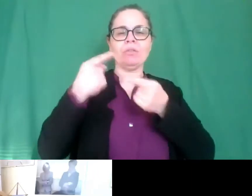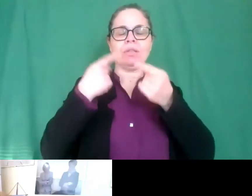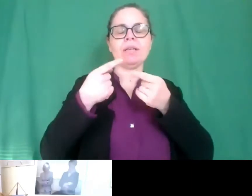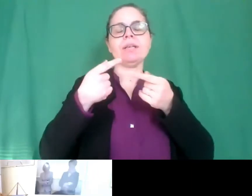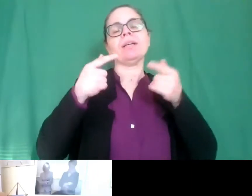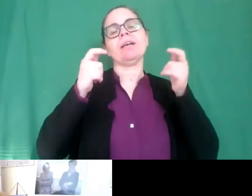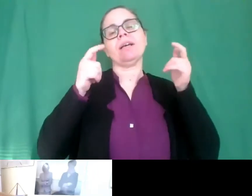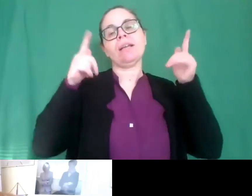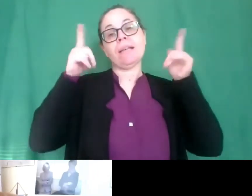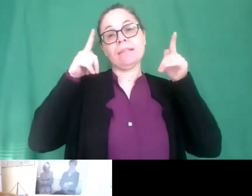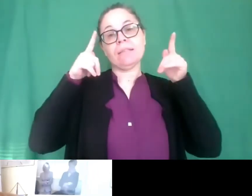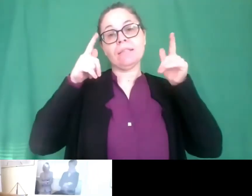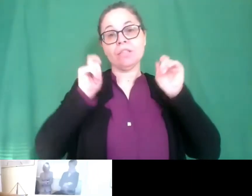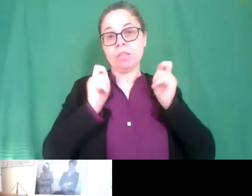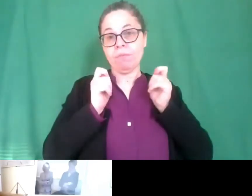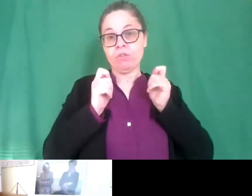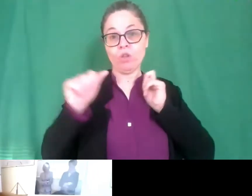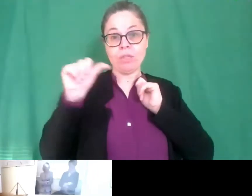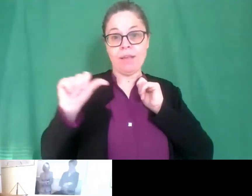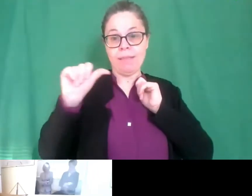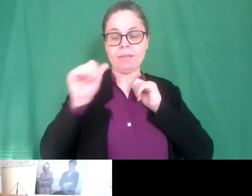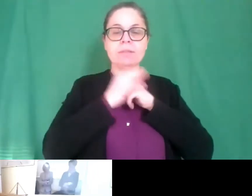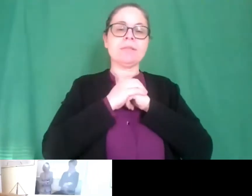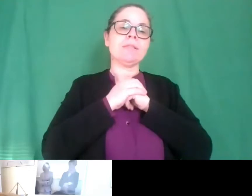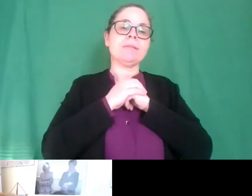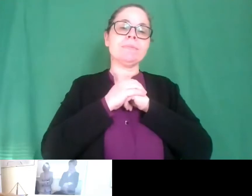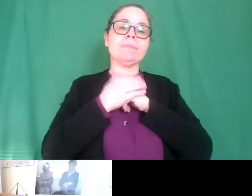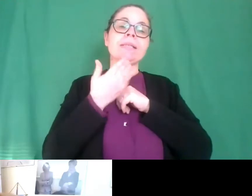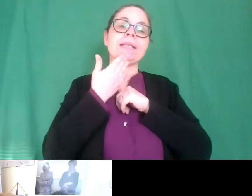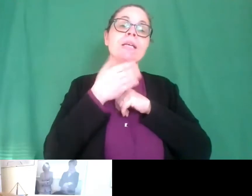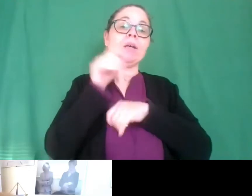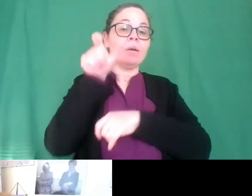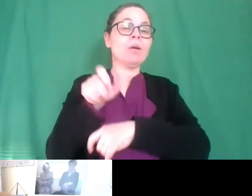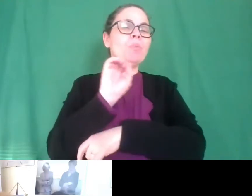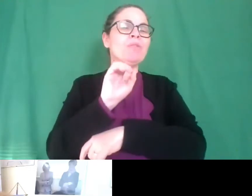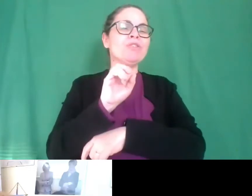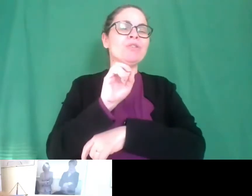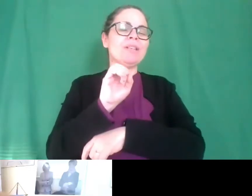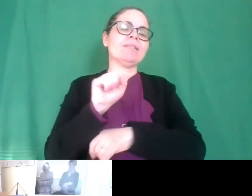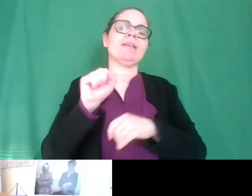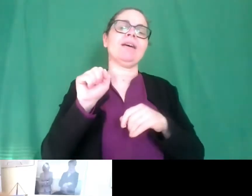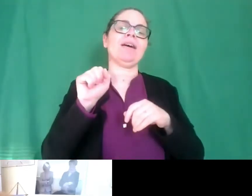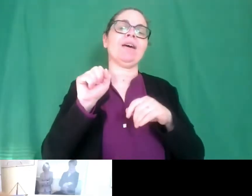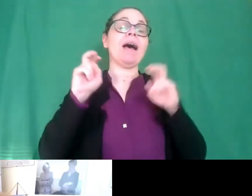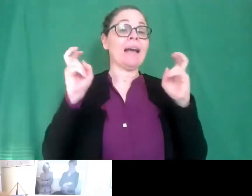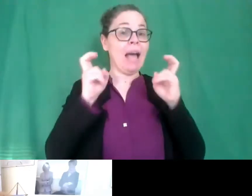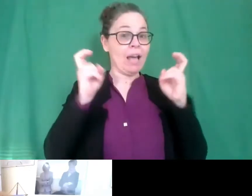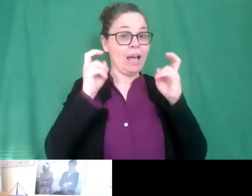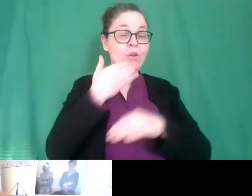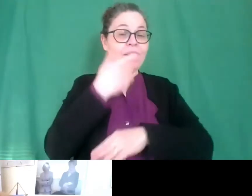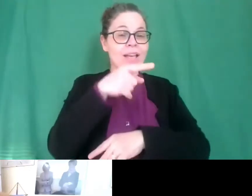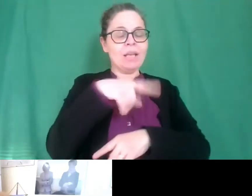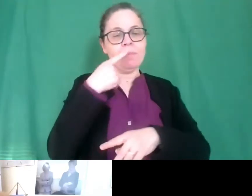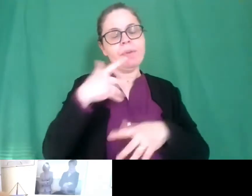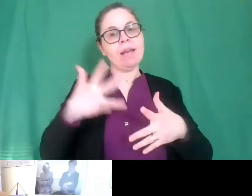eh ringrazio intanto sempre la professoressa caccaro per l'entusiasmo e l'energia che mette nell'organizzazione di questa festa